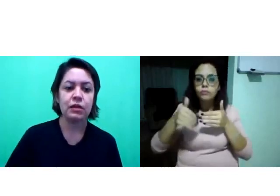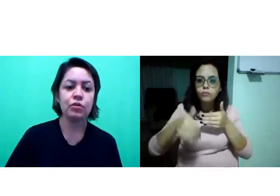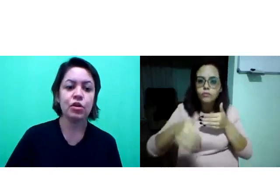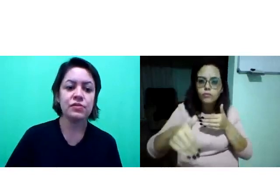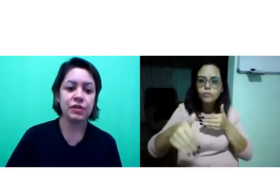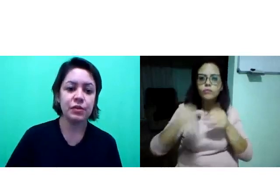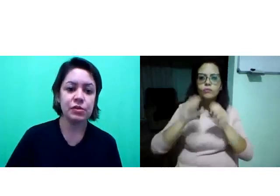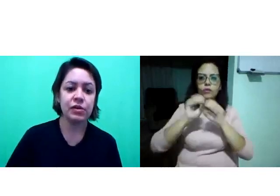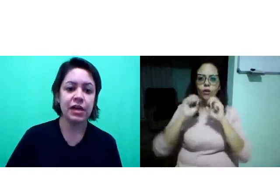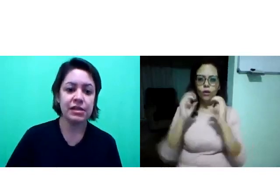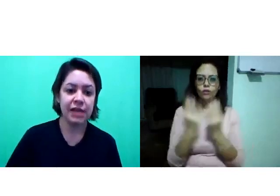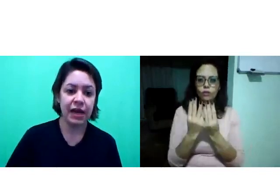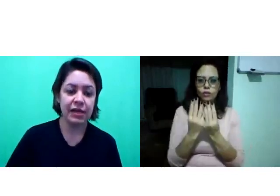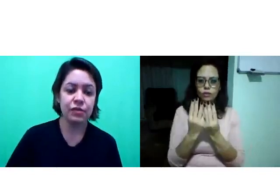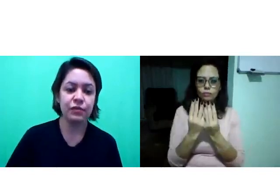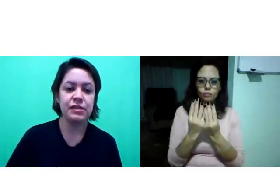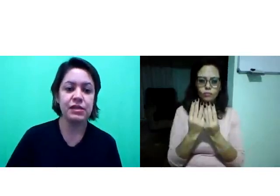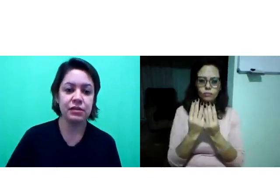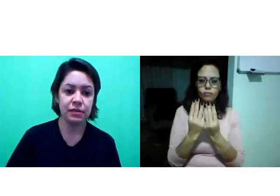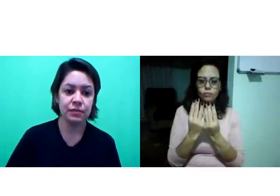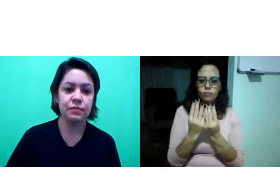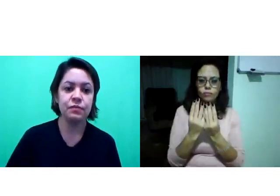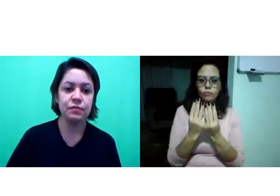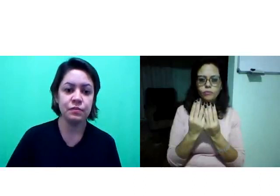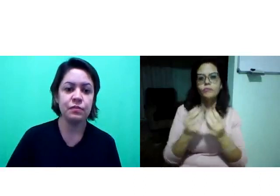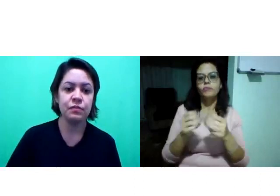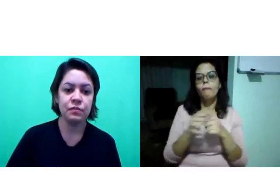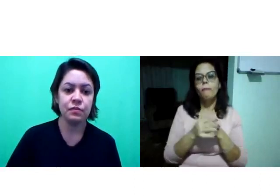Então, nós vamos organizar essa oficina.